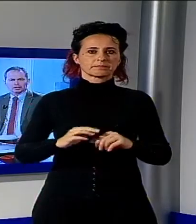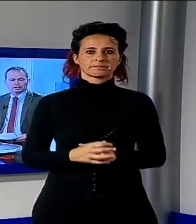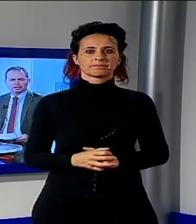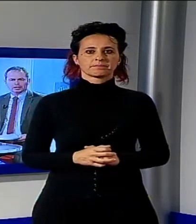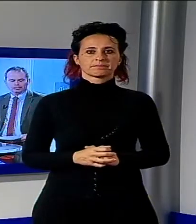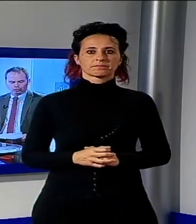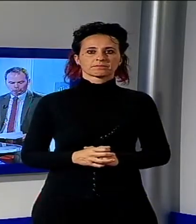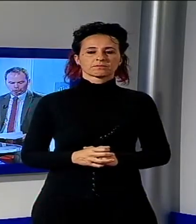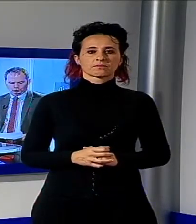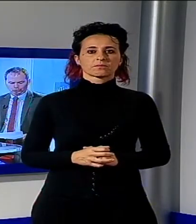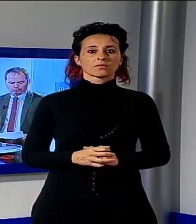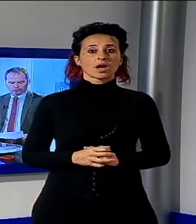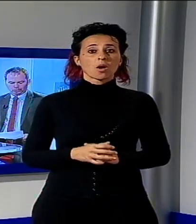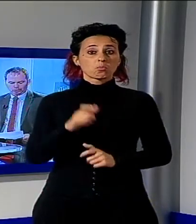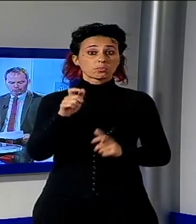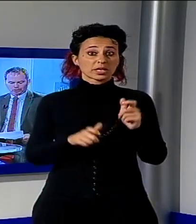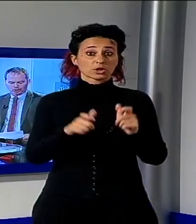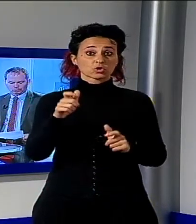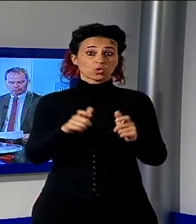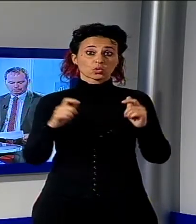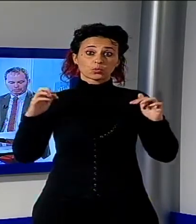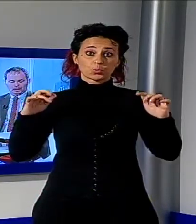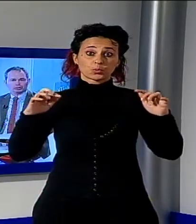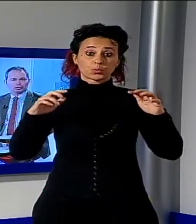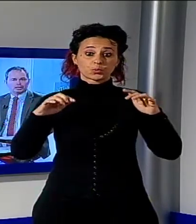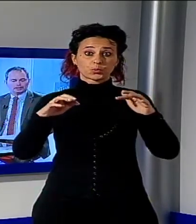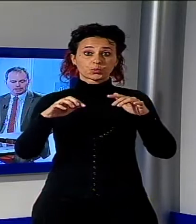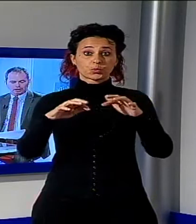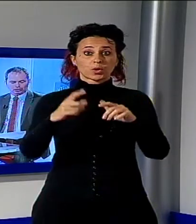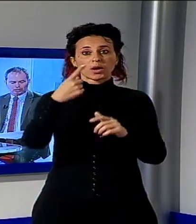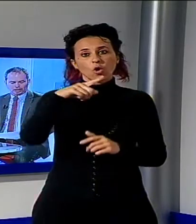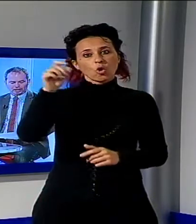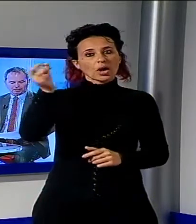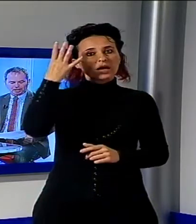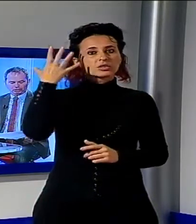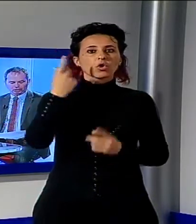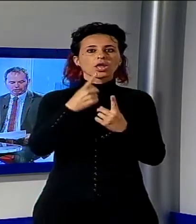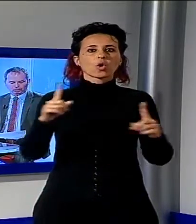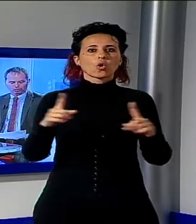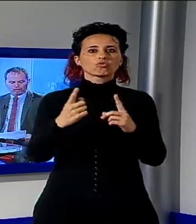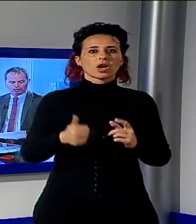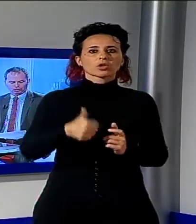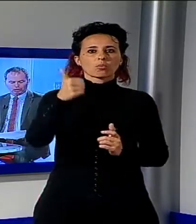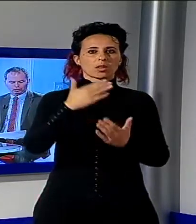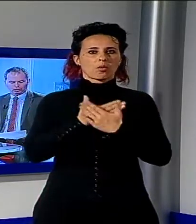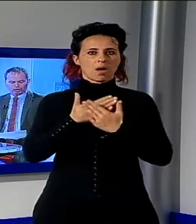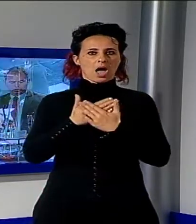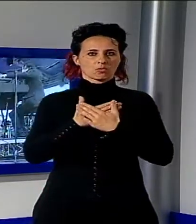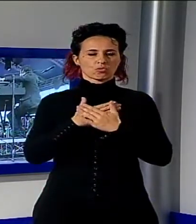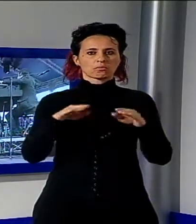Grande afflusso di pubblico al concerto del primo maggio organizzato a Capannori. Sul palco è tornato lo storico